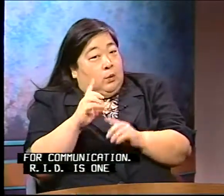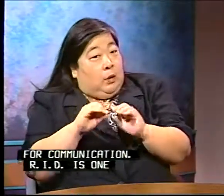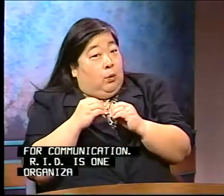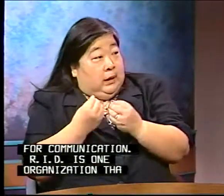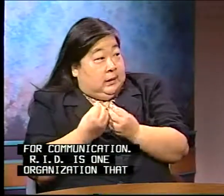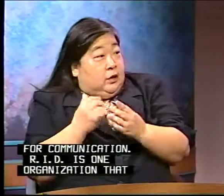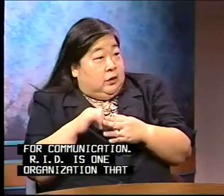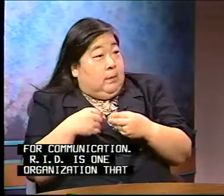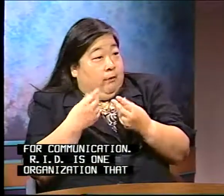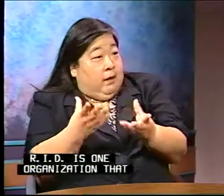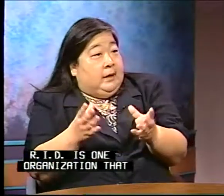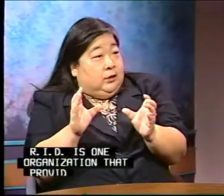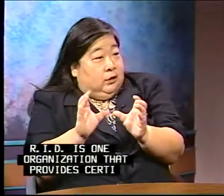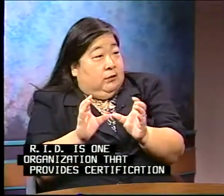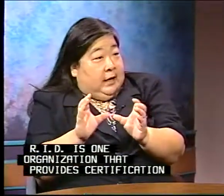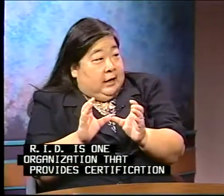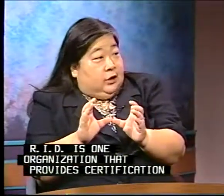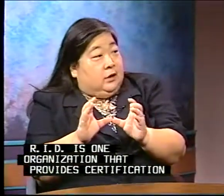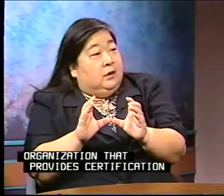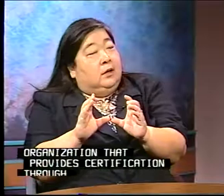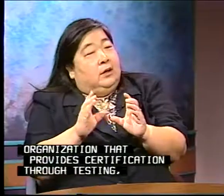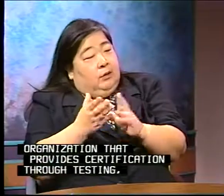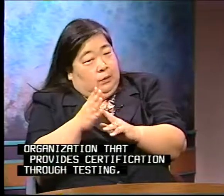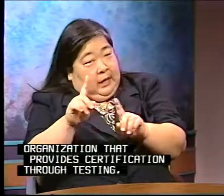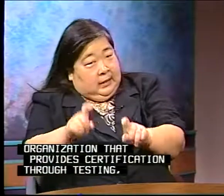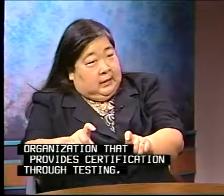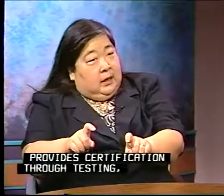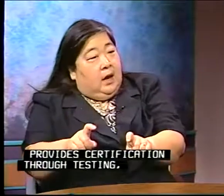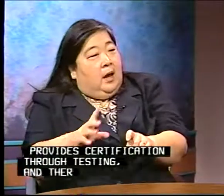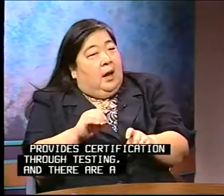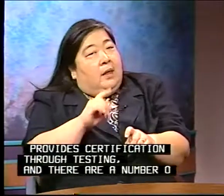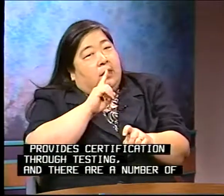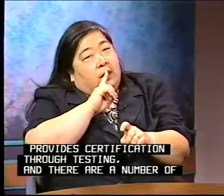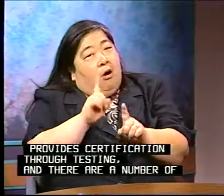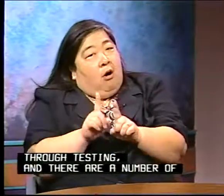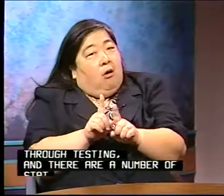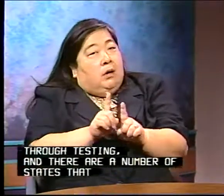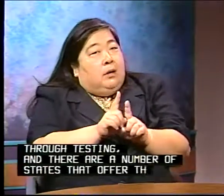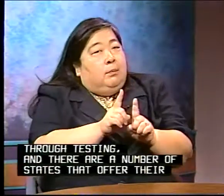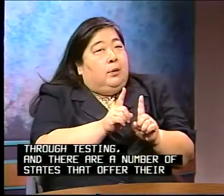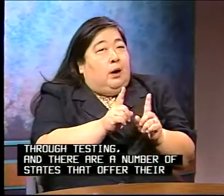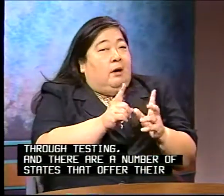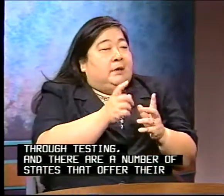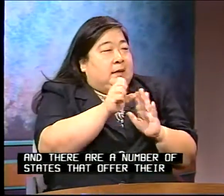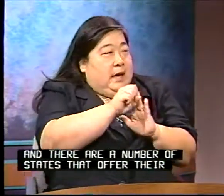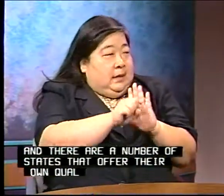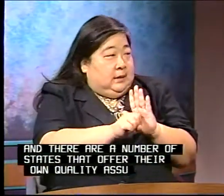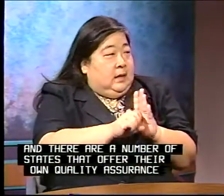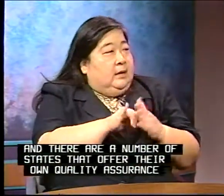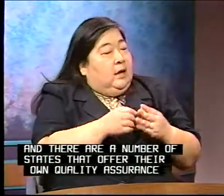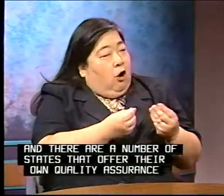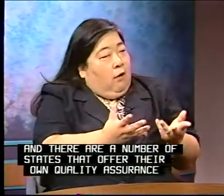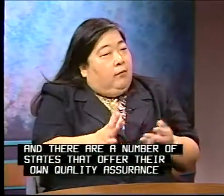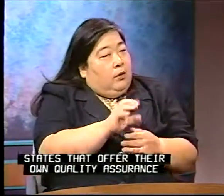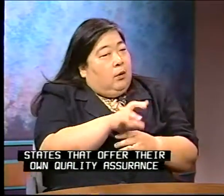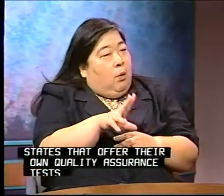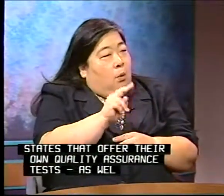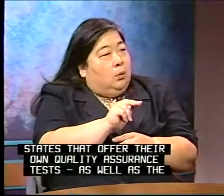one organization that provides certification through testing, and there are a number of states that offer their own